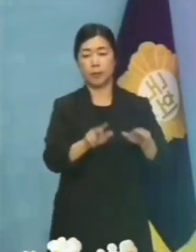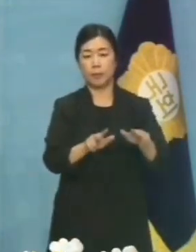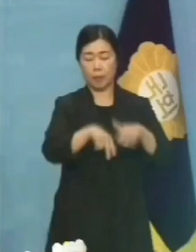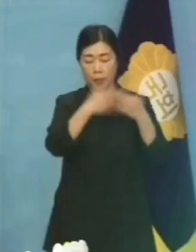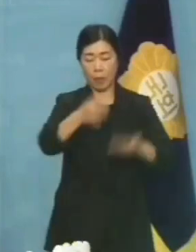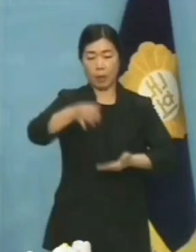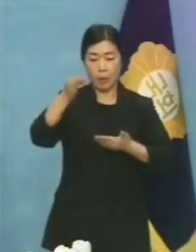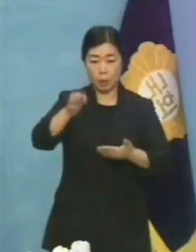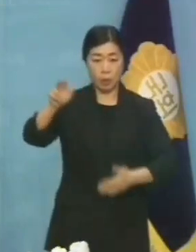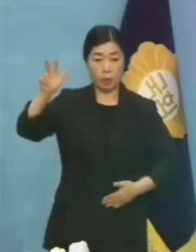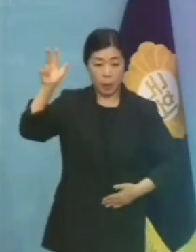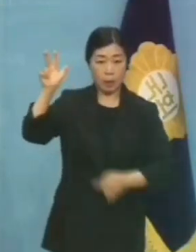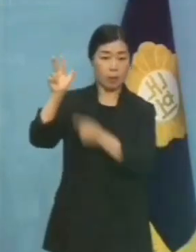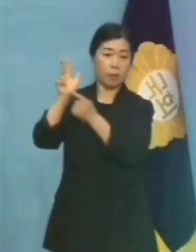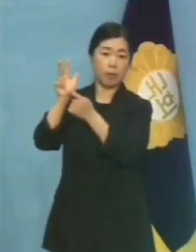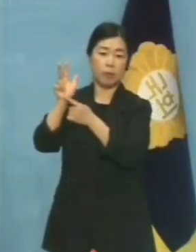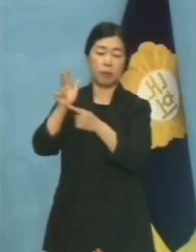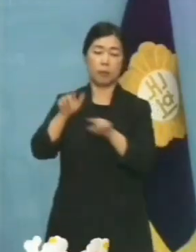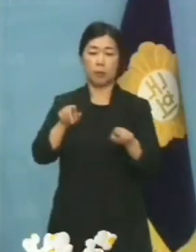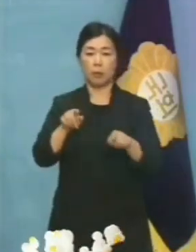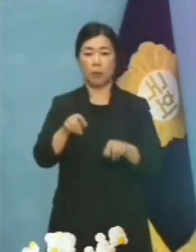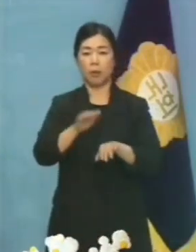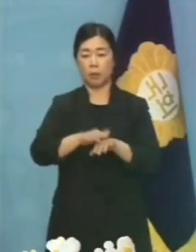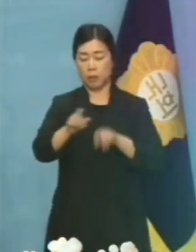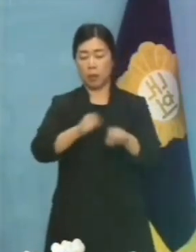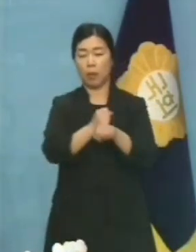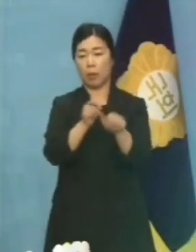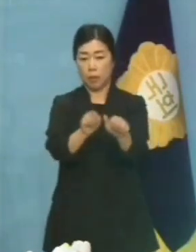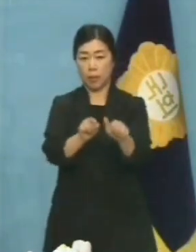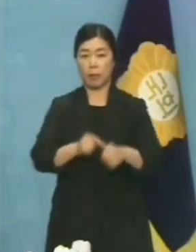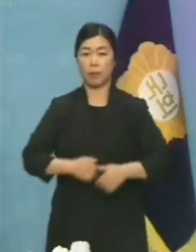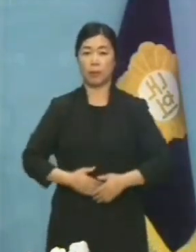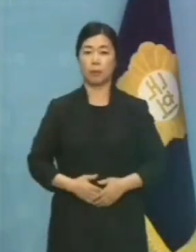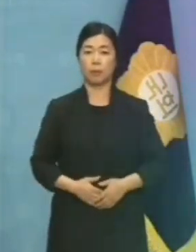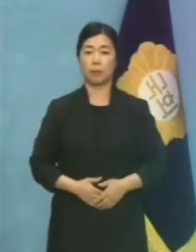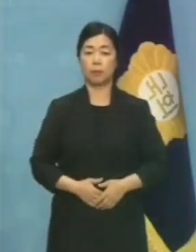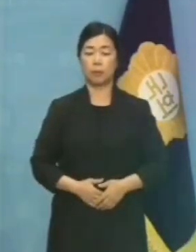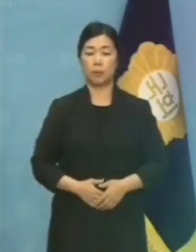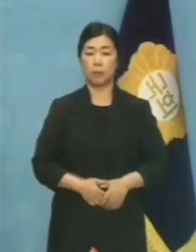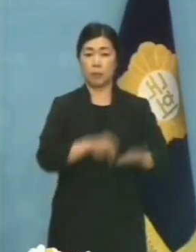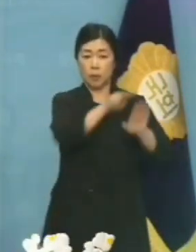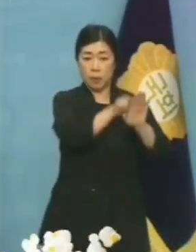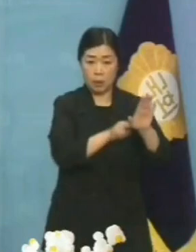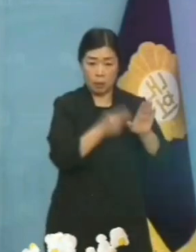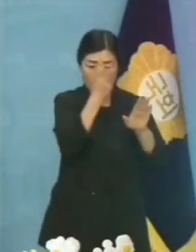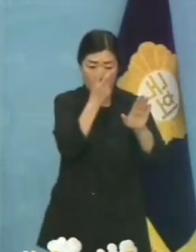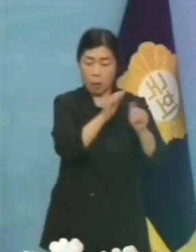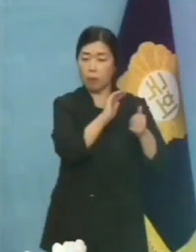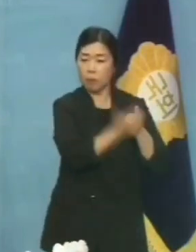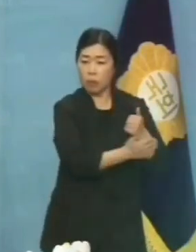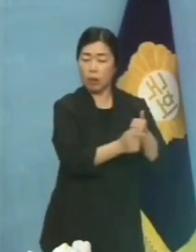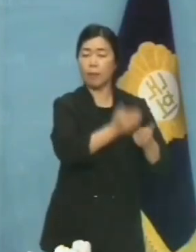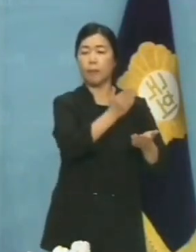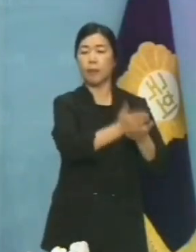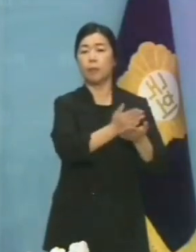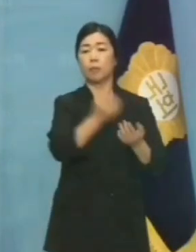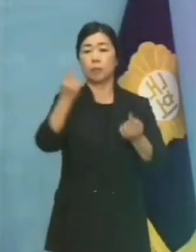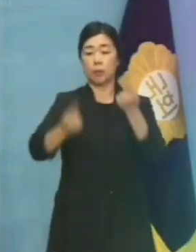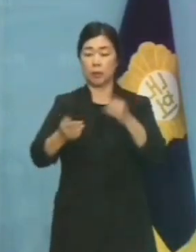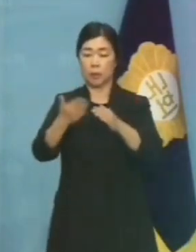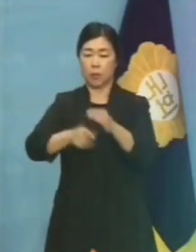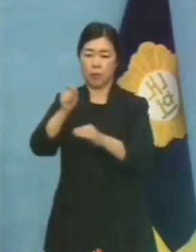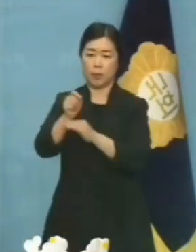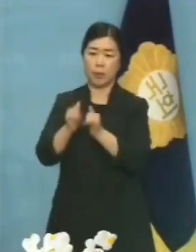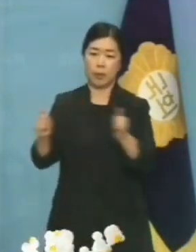전 재산을 걸겠다는 약속을 지켜야 할 때입니다. 가상화폐를 지킬 것이 아니라 공직자로서